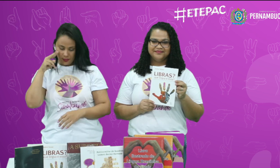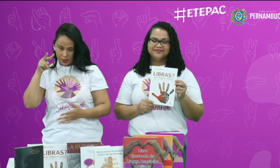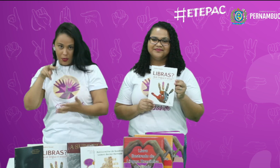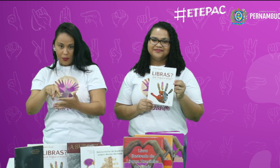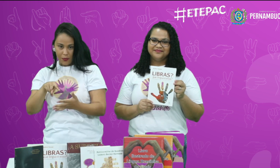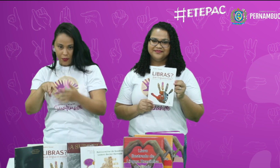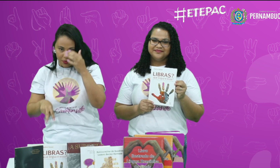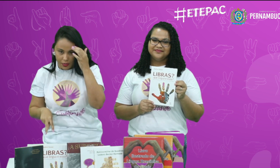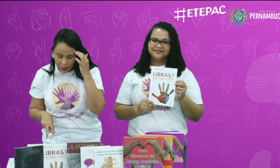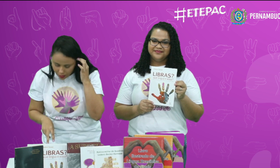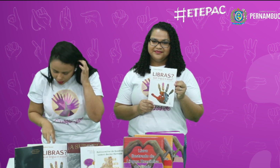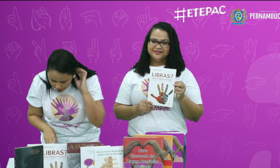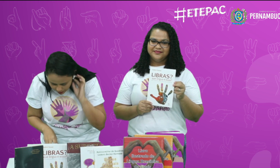Vamos ver o número 14.